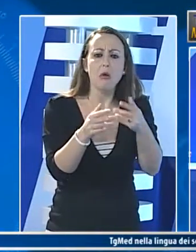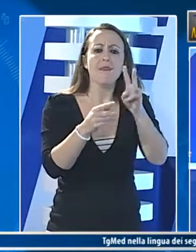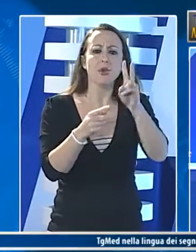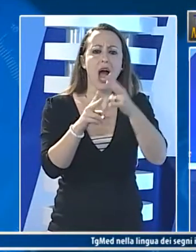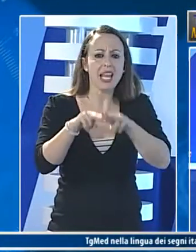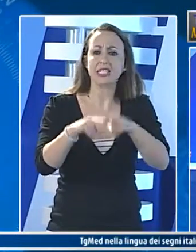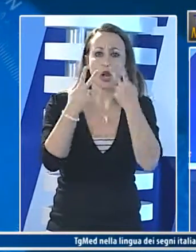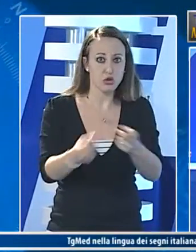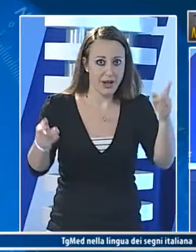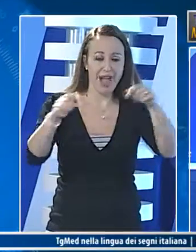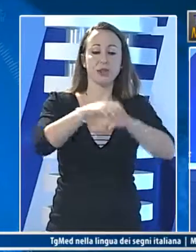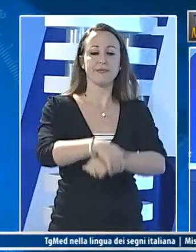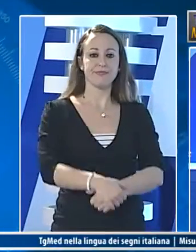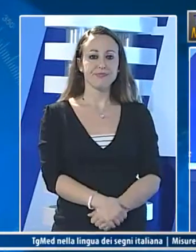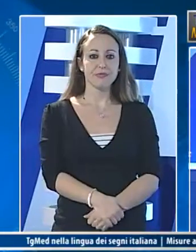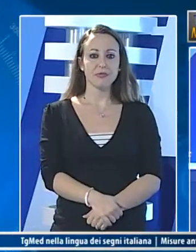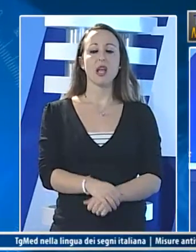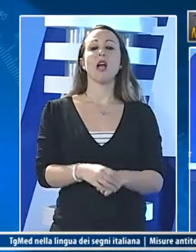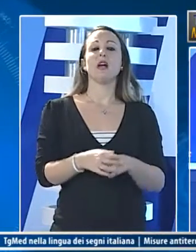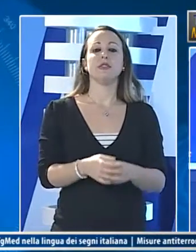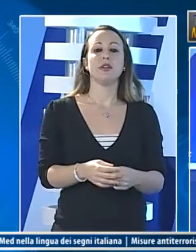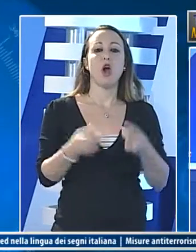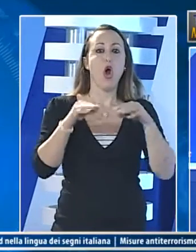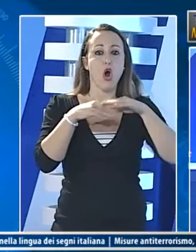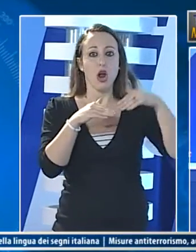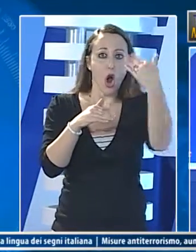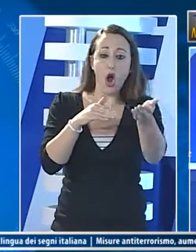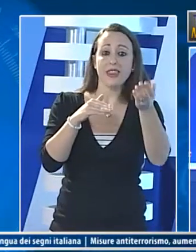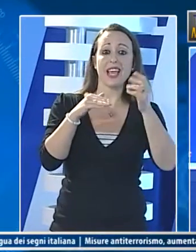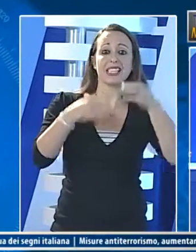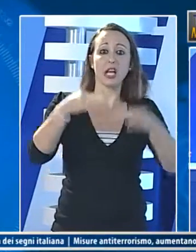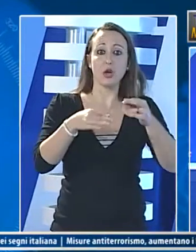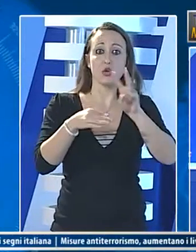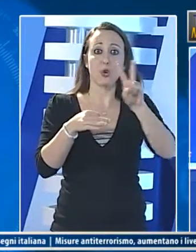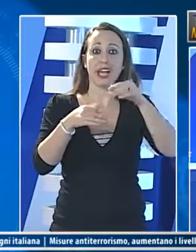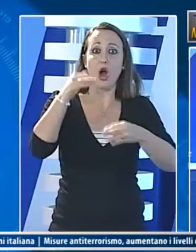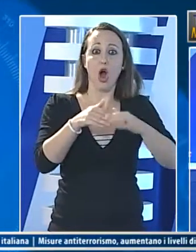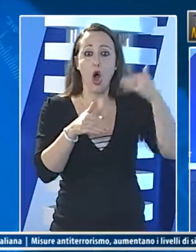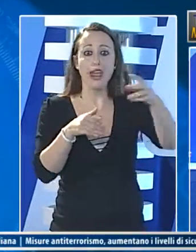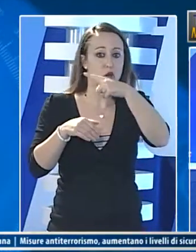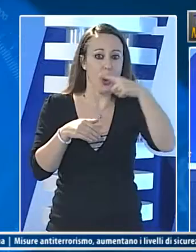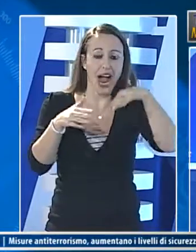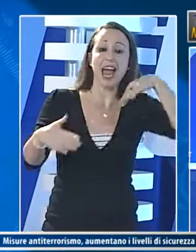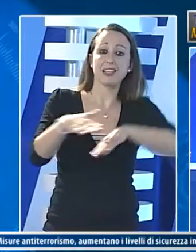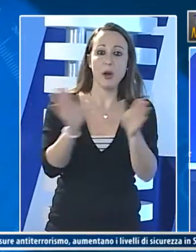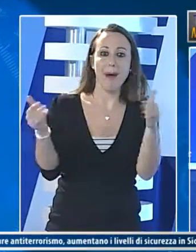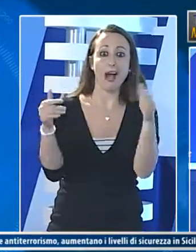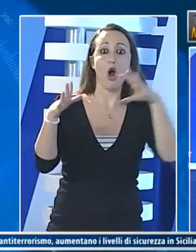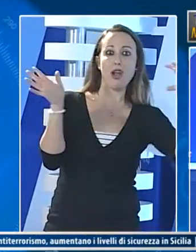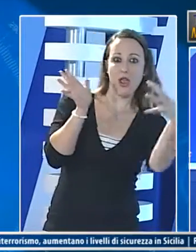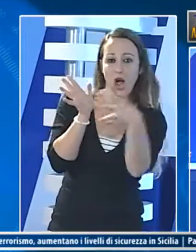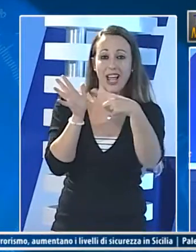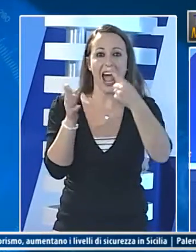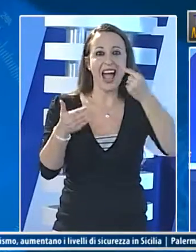24 gli ordini di misura cautelare per associazione a delinquere finalizzata allo spaccio di eroina